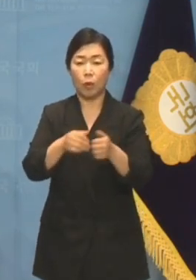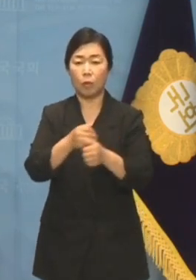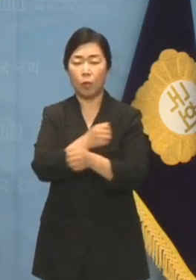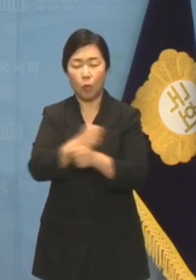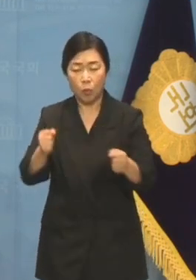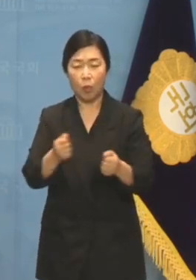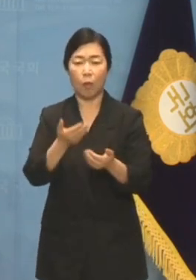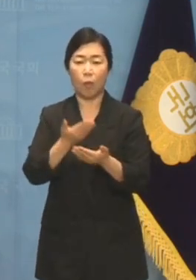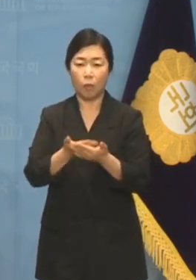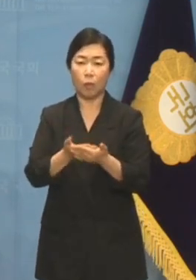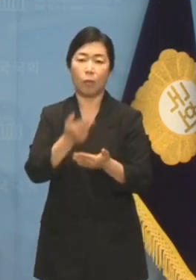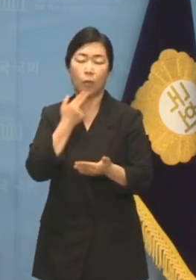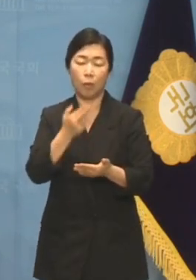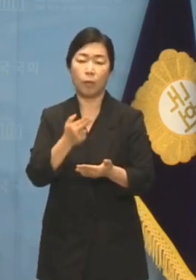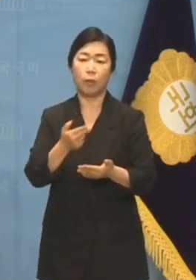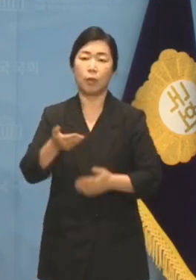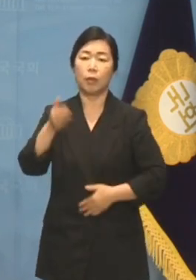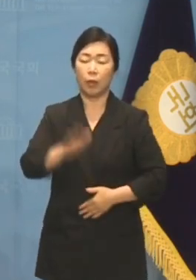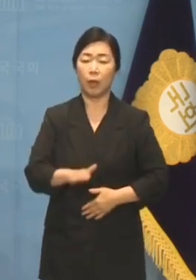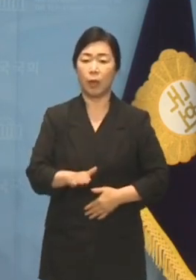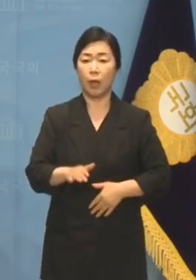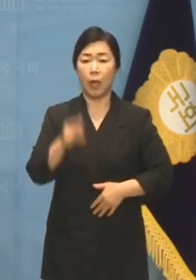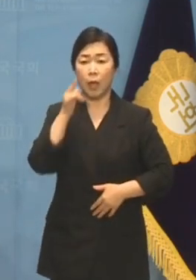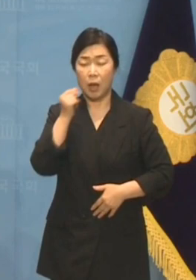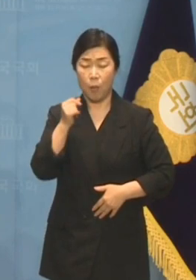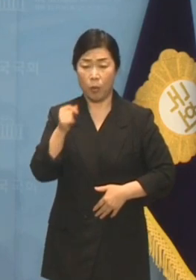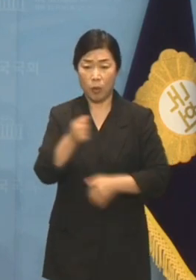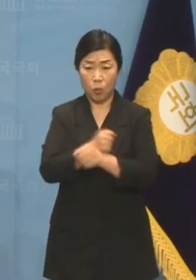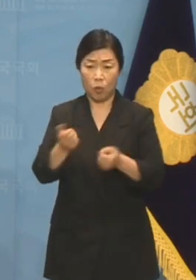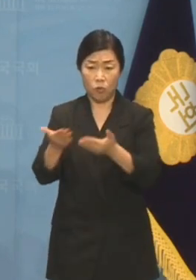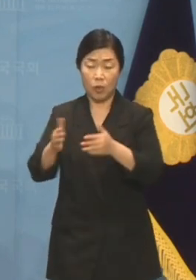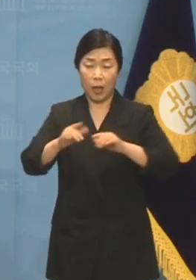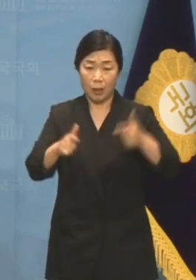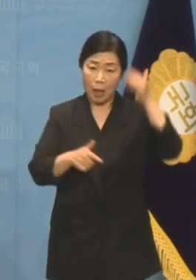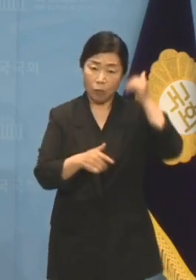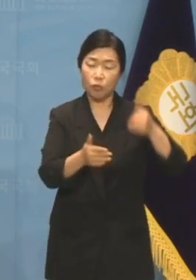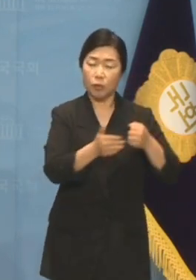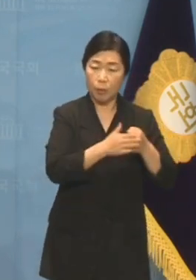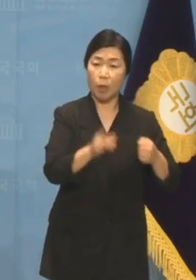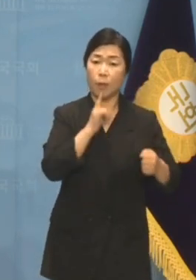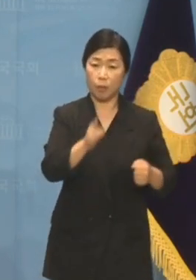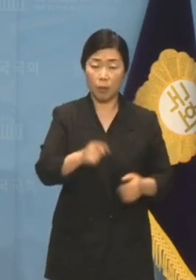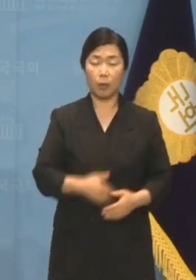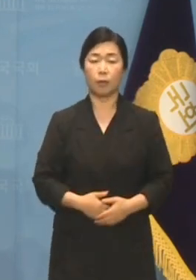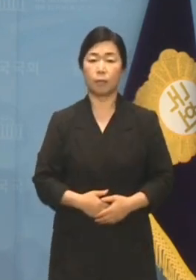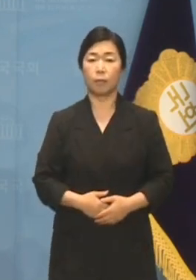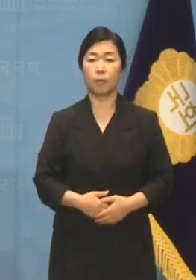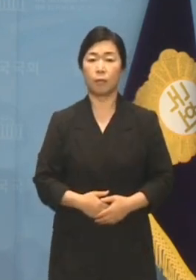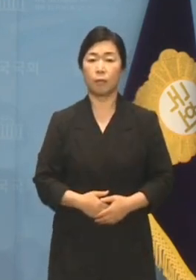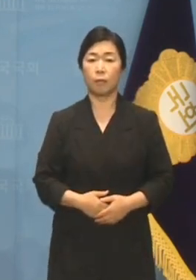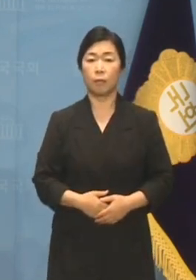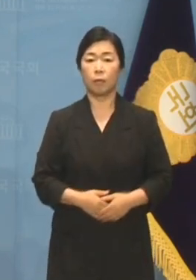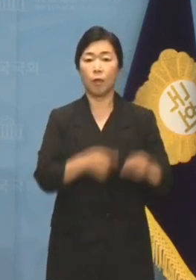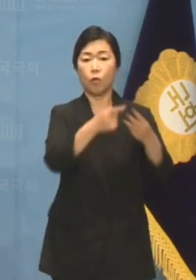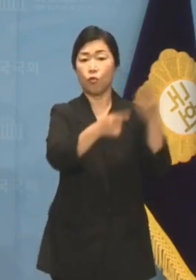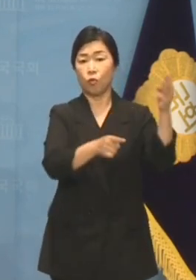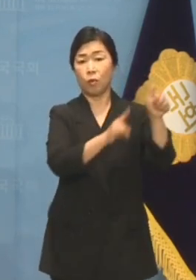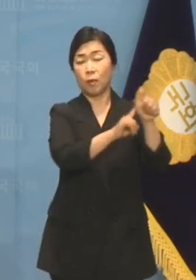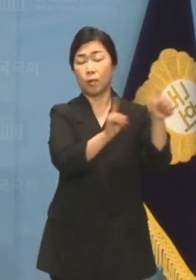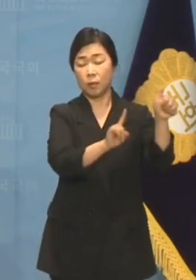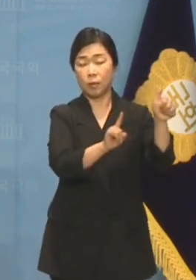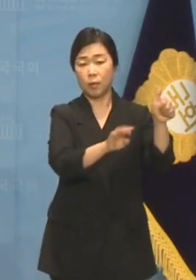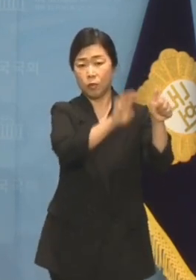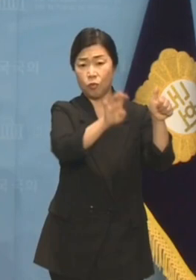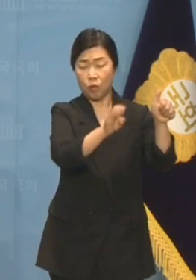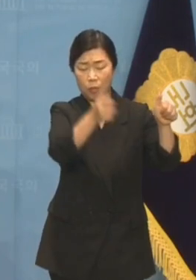그저 기가 막힐 뿐입니다. 윤 대통령은 유럽은 지난 100년 동안 여러 차례